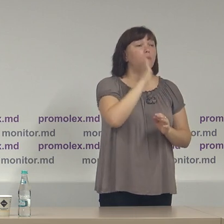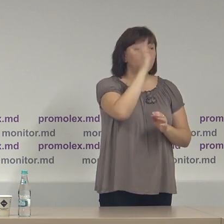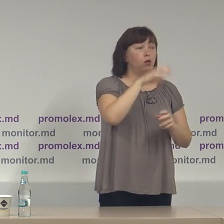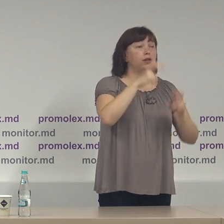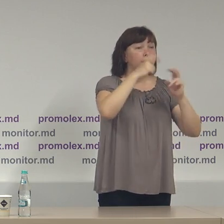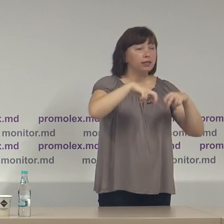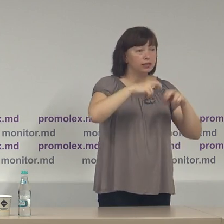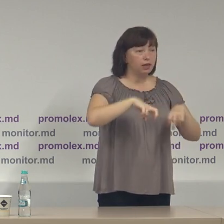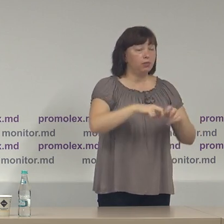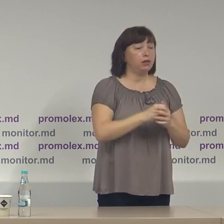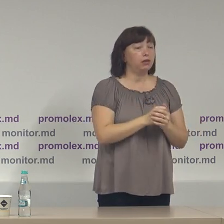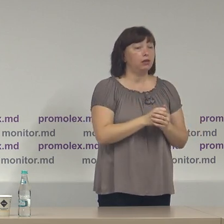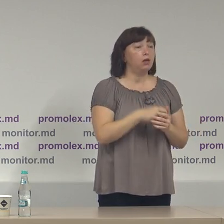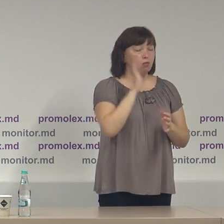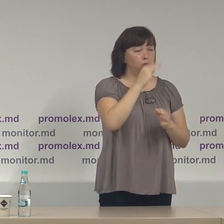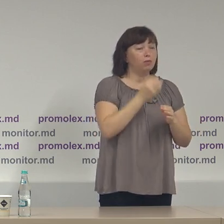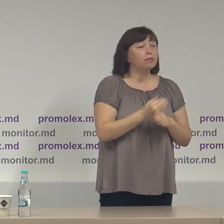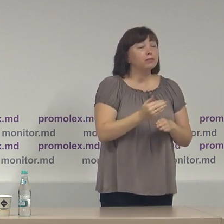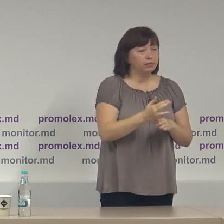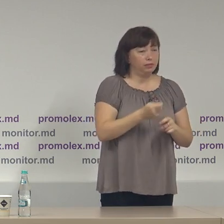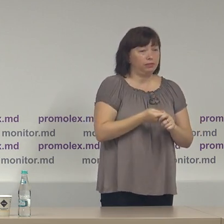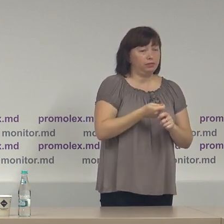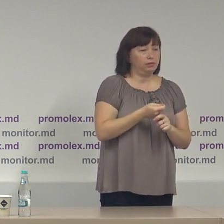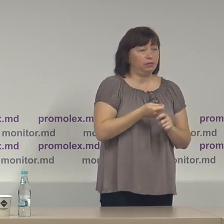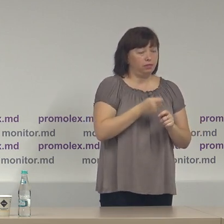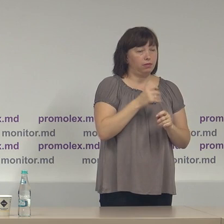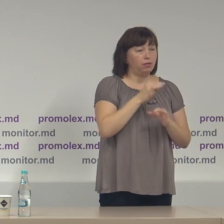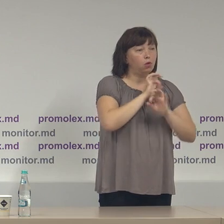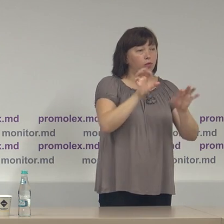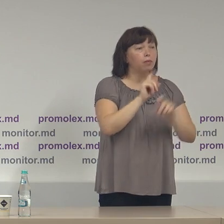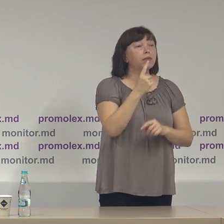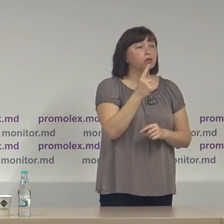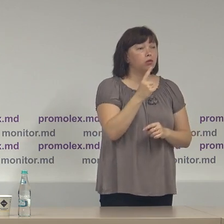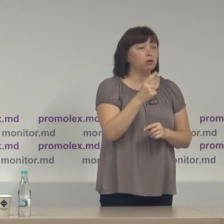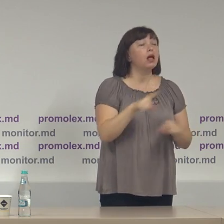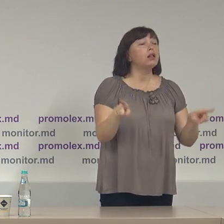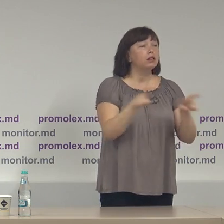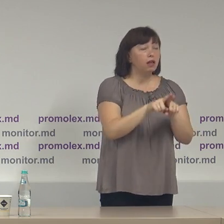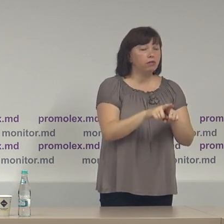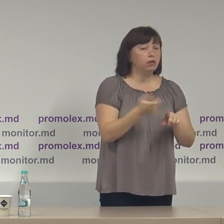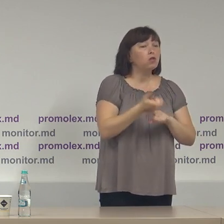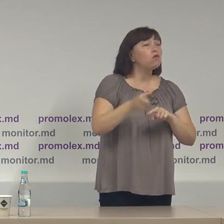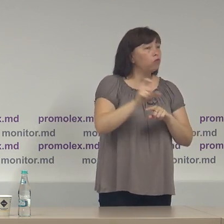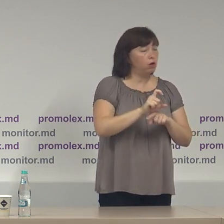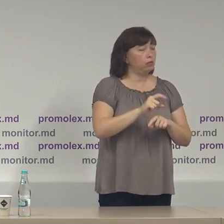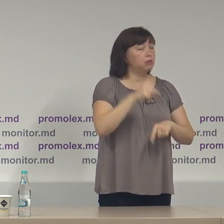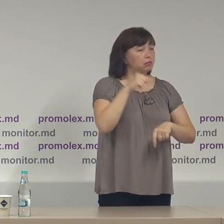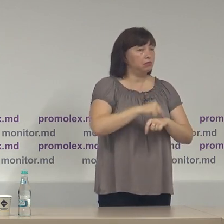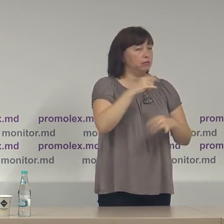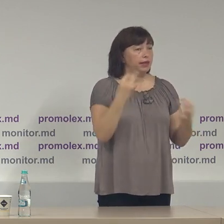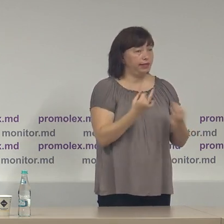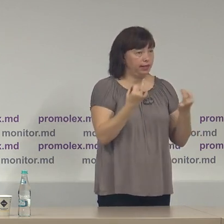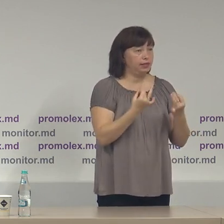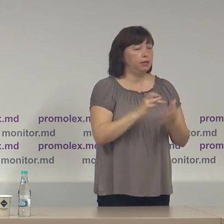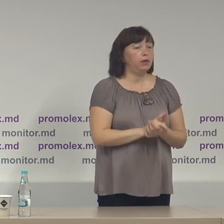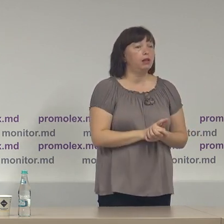examinez sau o să-l prezint un pic mai detaliat pentru că este la fel destul de sensibil este vorba